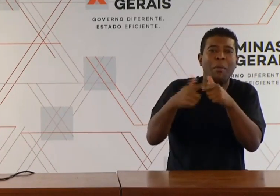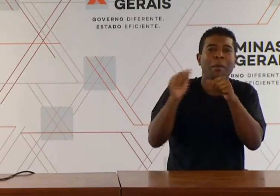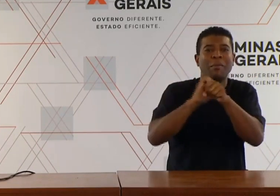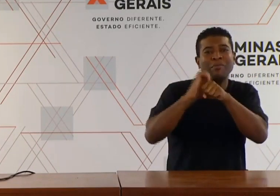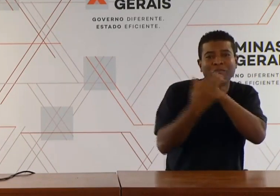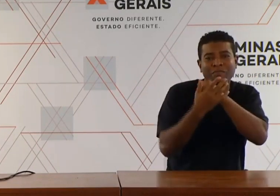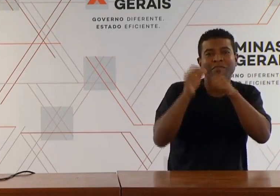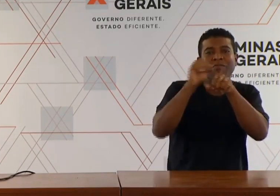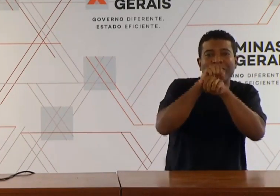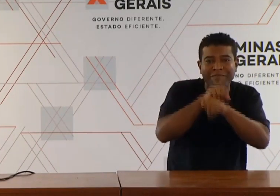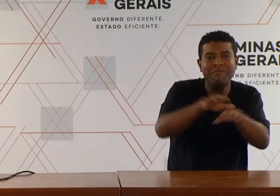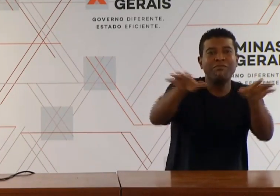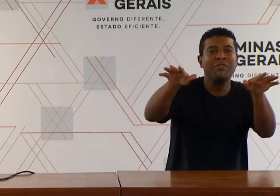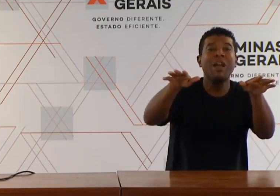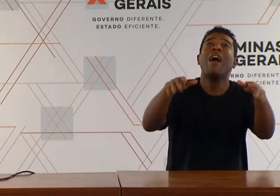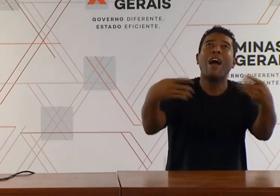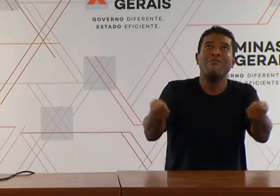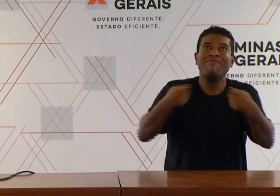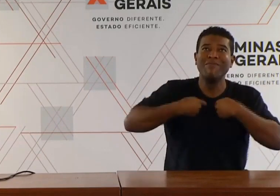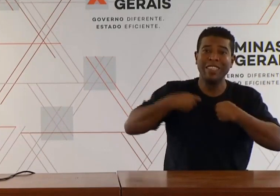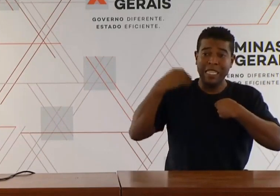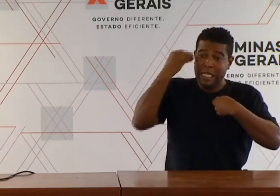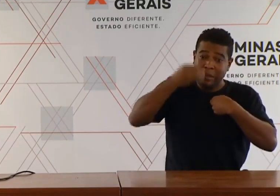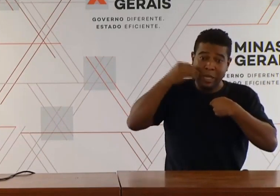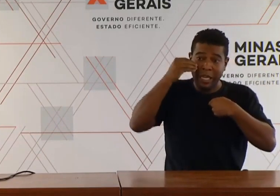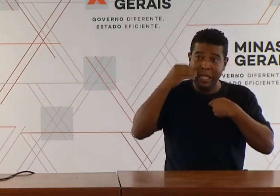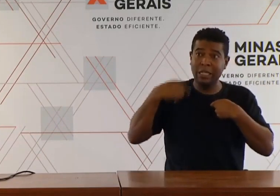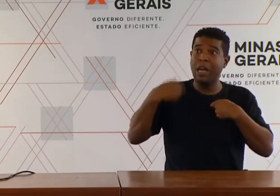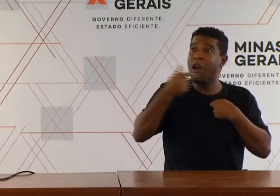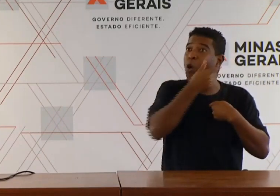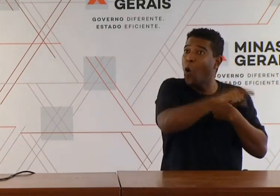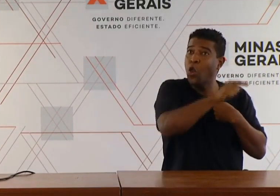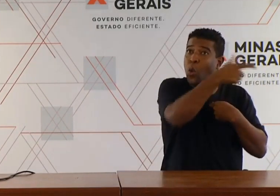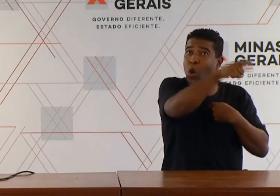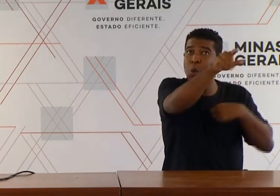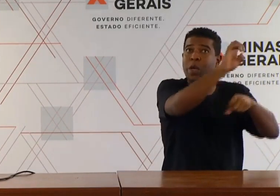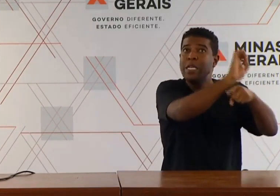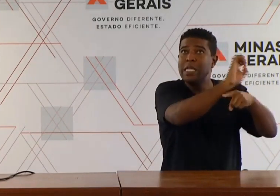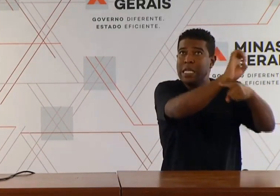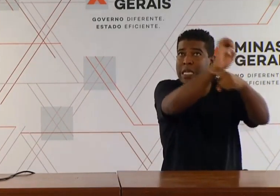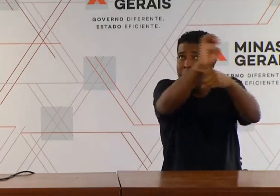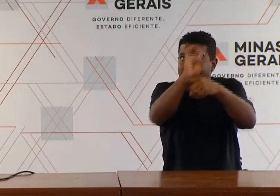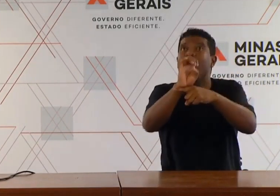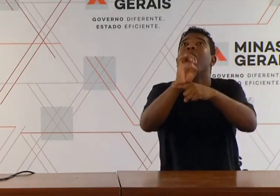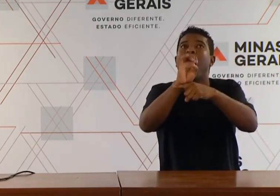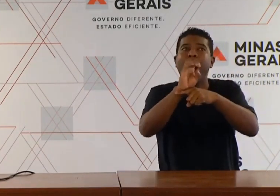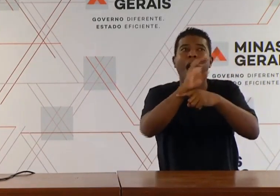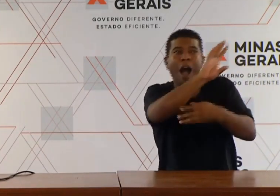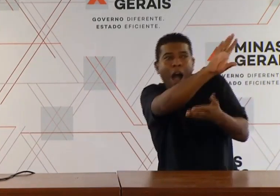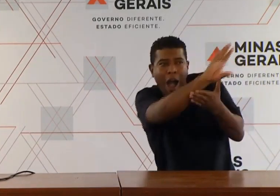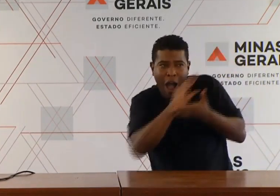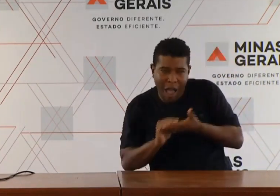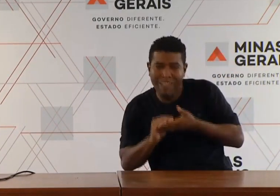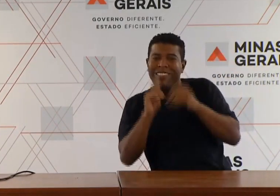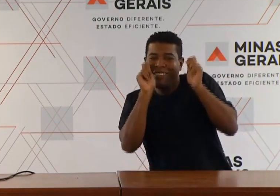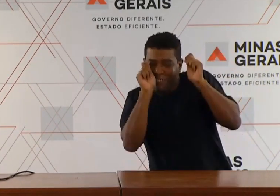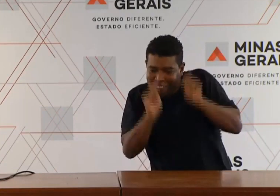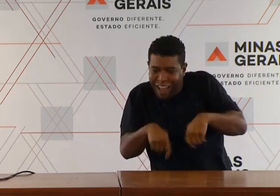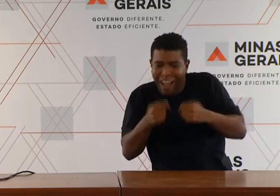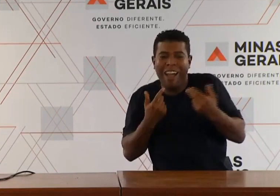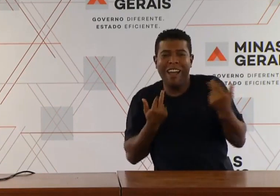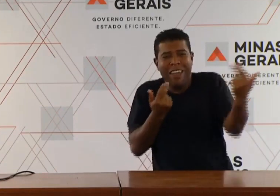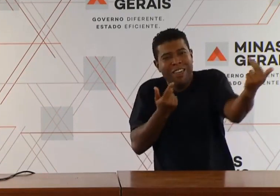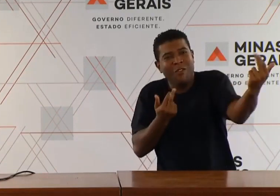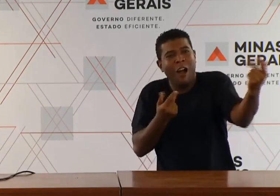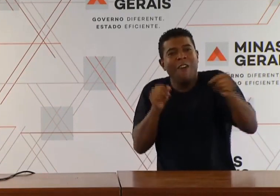trouxe também experiências de outros estados e que a gente incorporou da melhor forma e dando toda